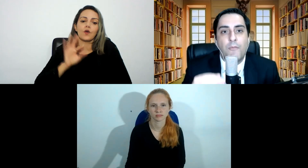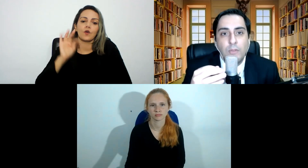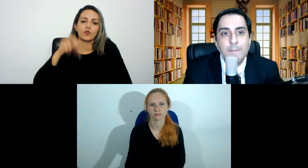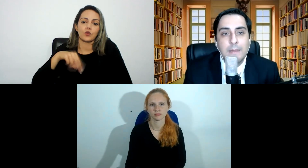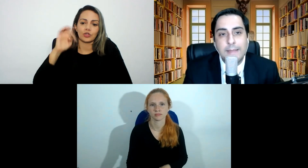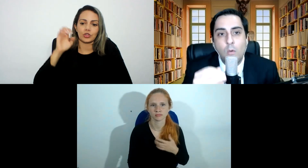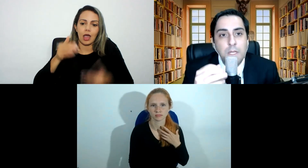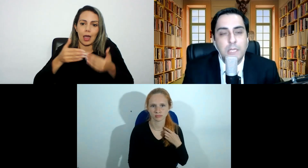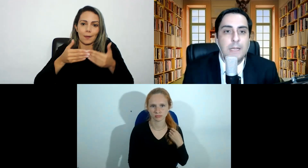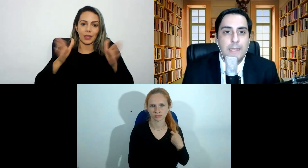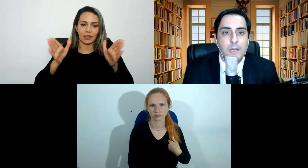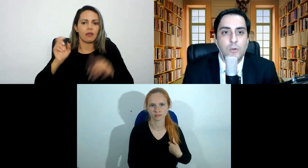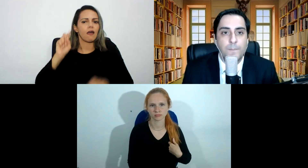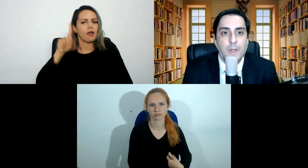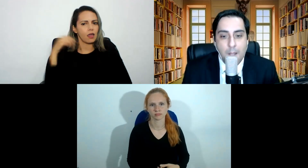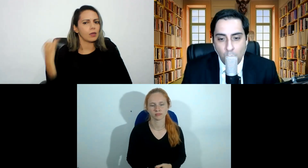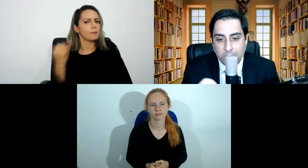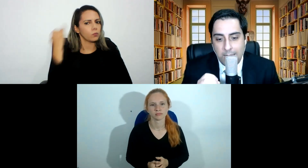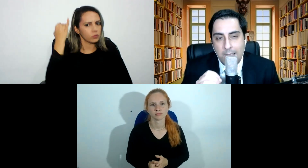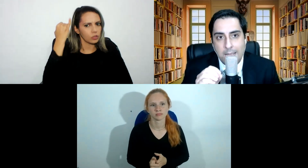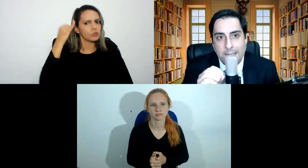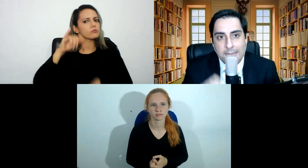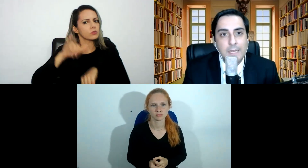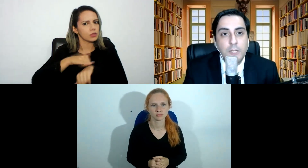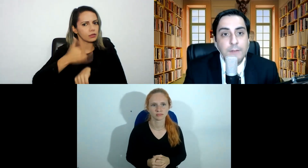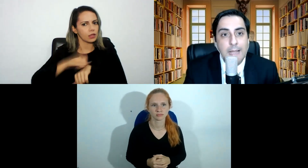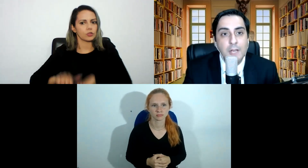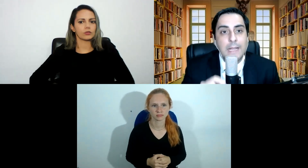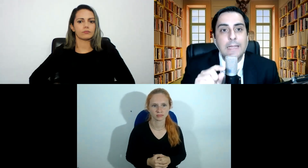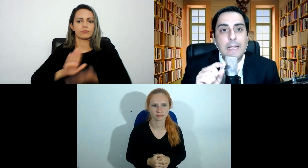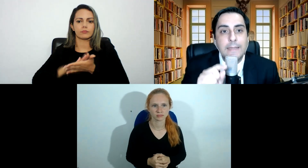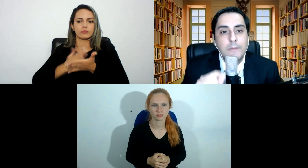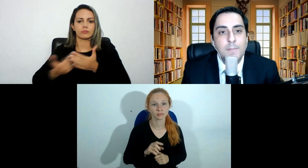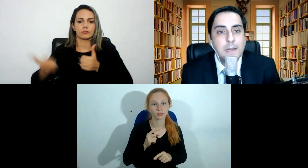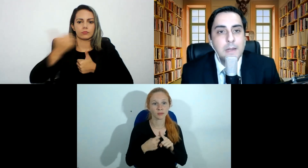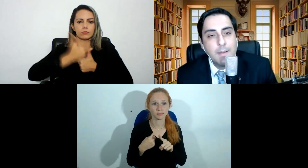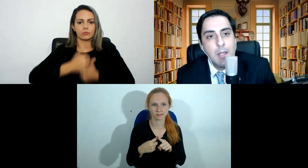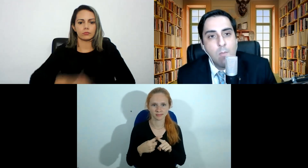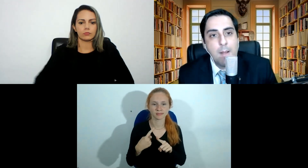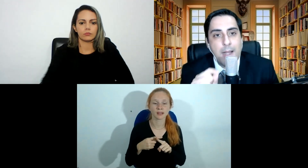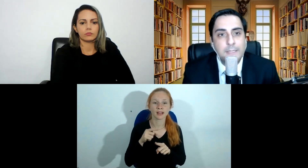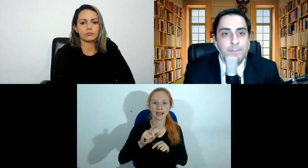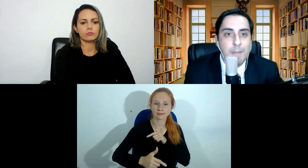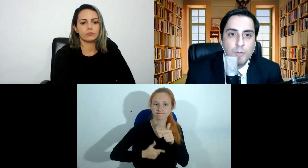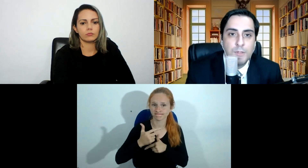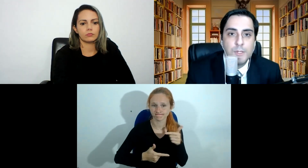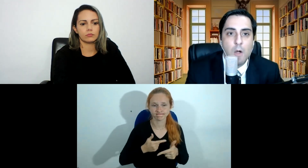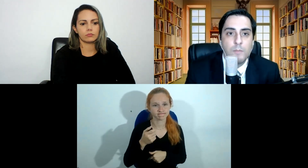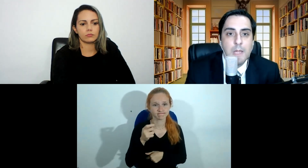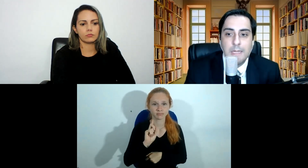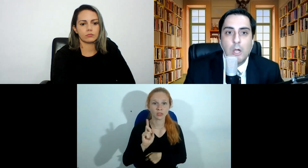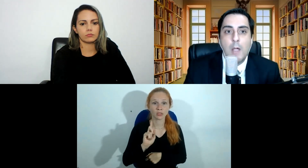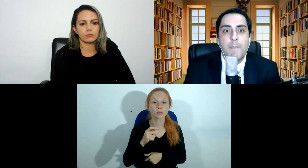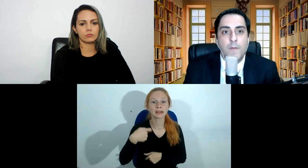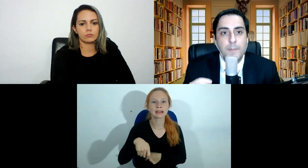é fundamental e estratégico porque essa atividade ela não demanda uma participação judicial